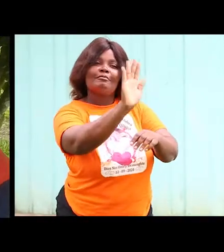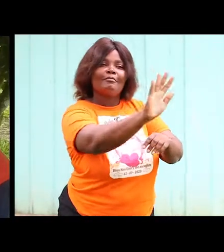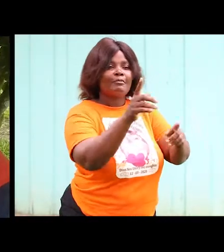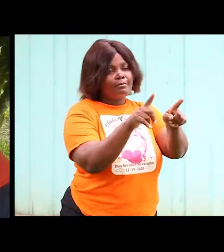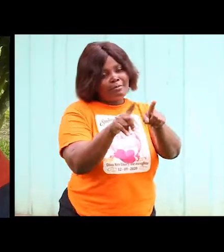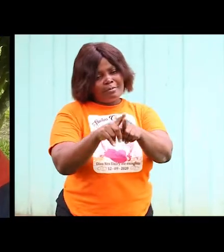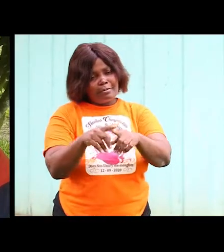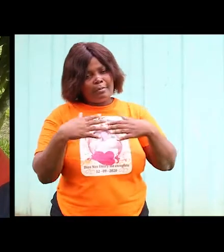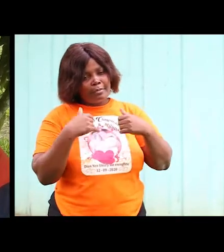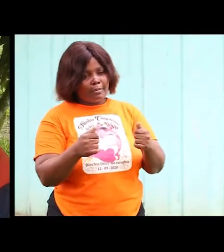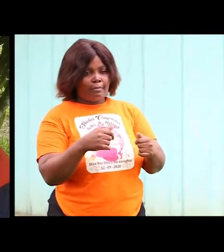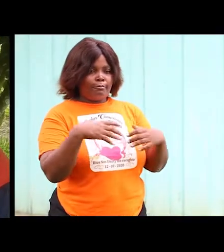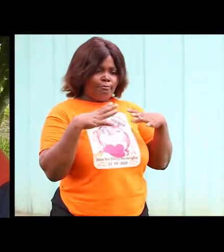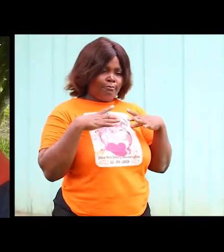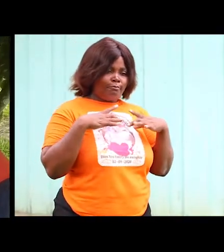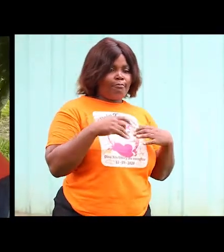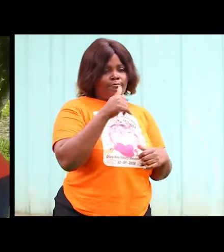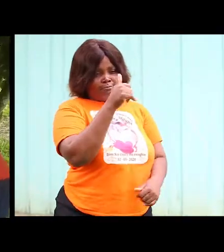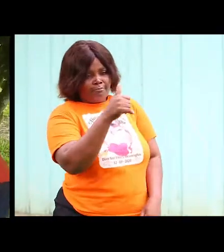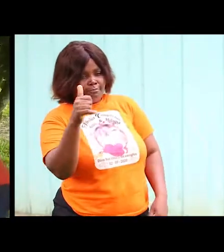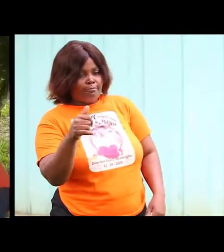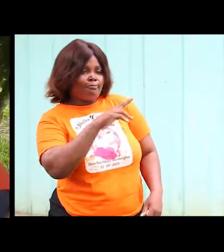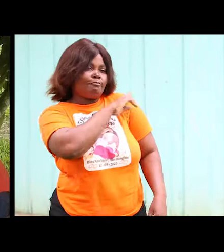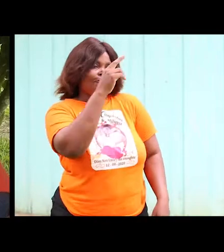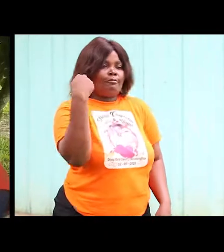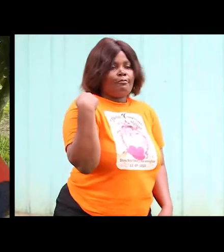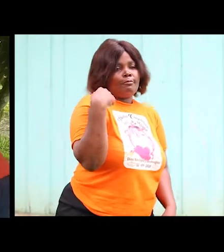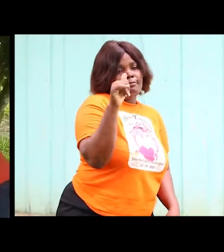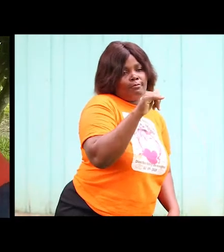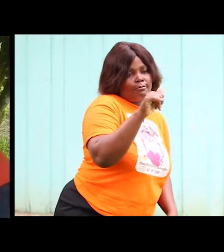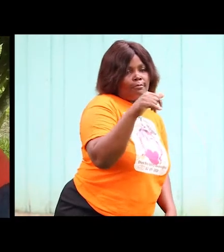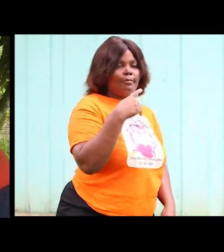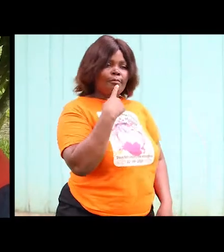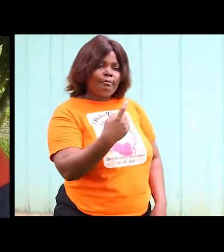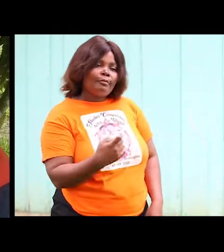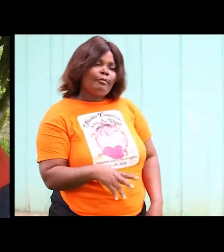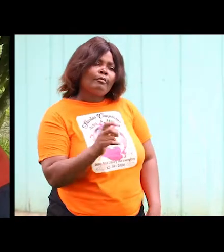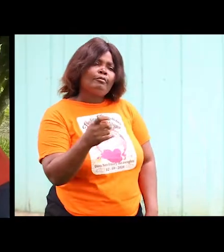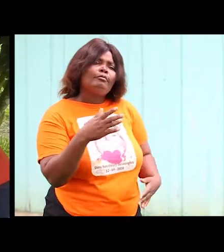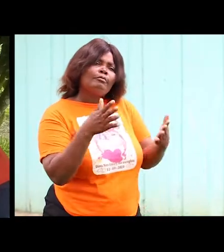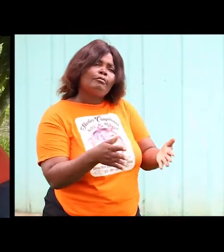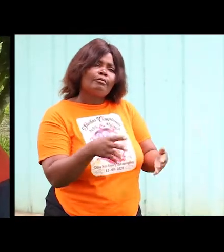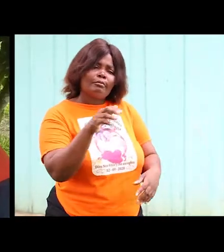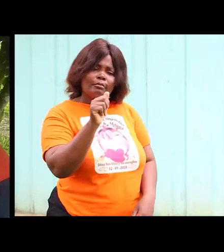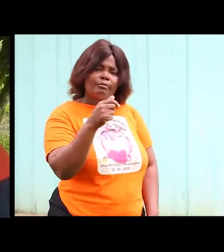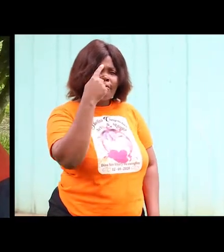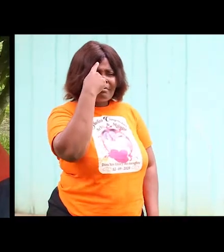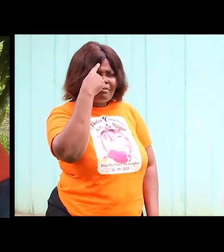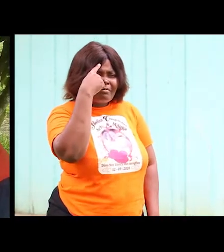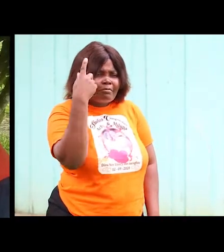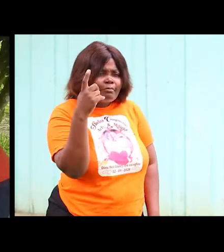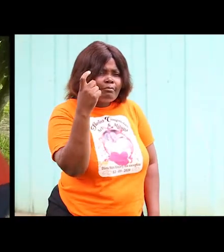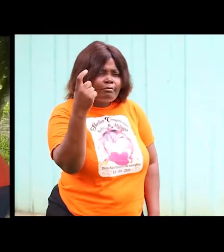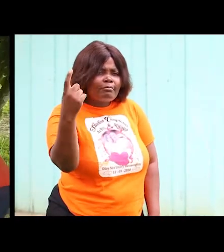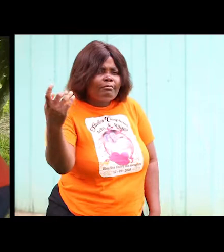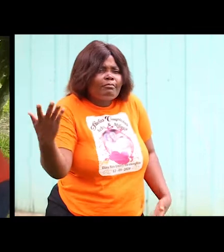lo está pasando muy bien en verano nosotros también aurelio no deja de soñar a ver qué está soñando esta vez